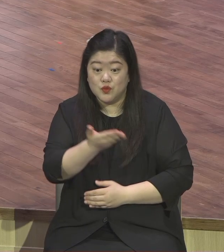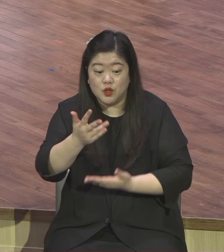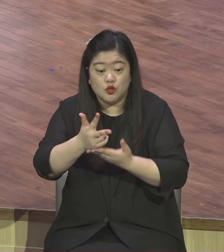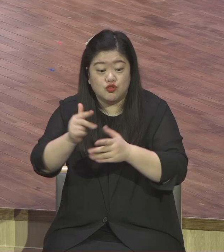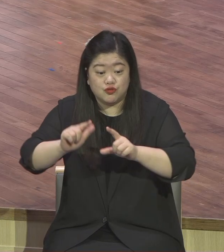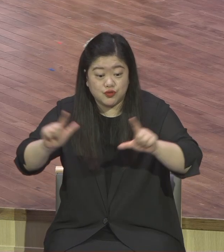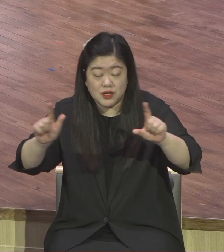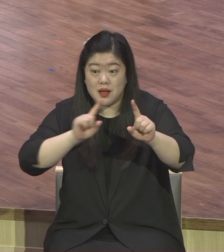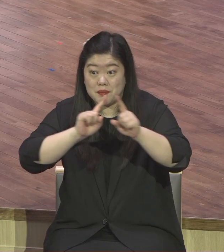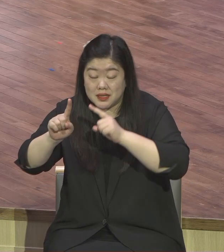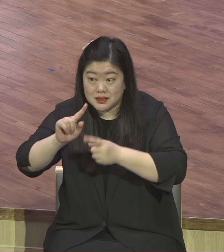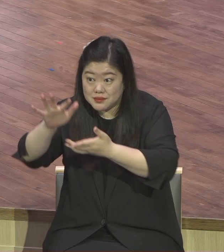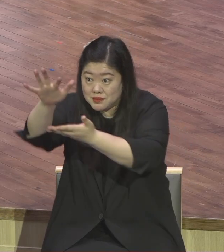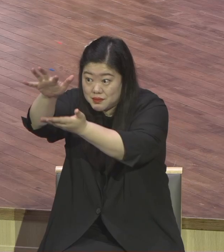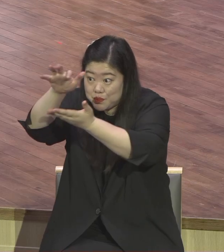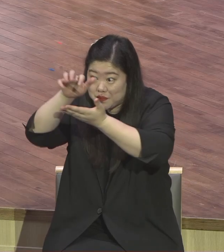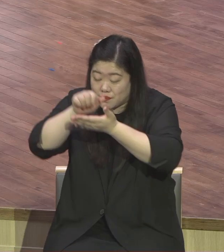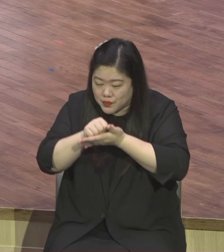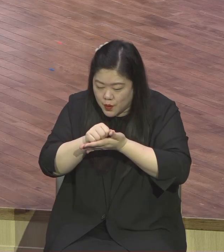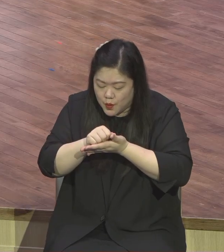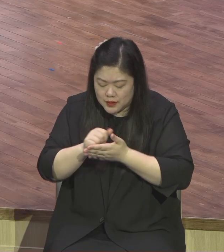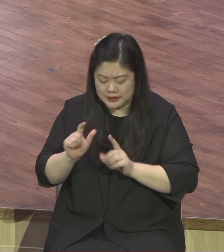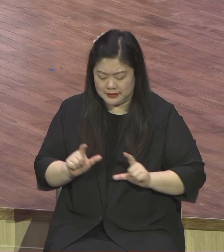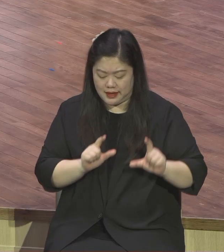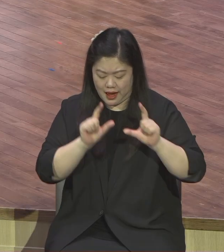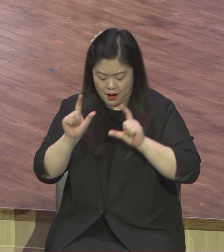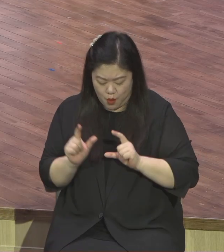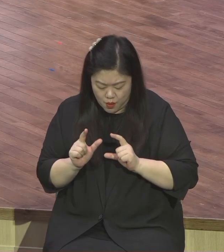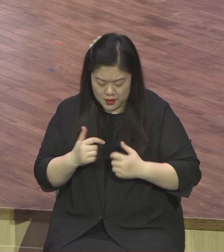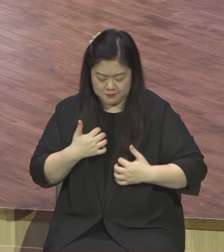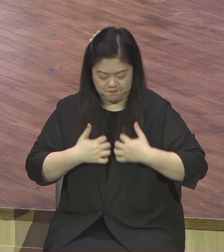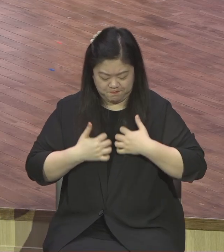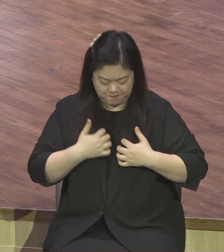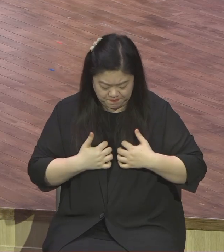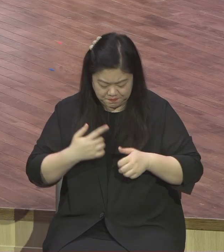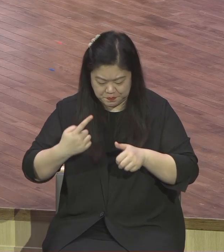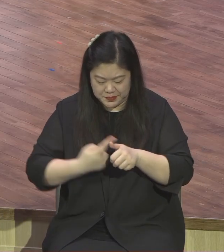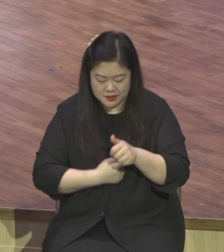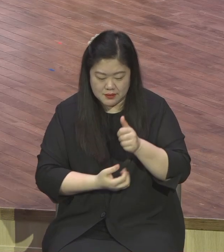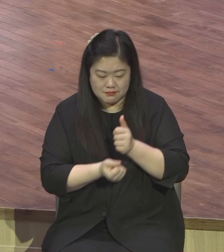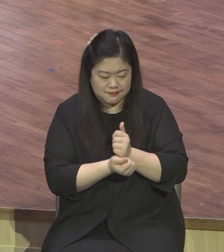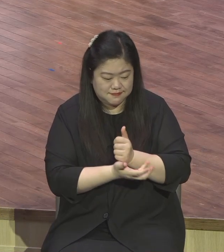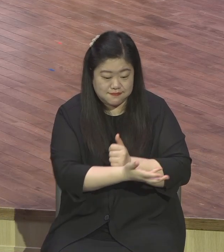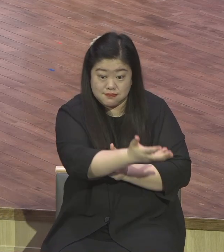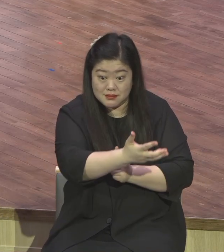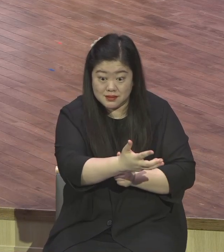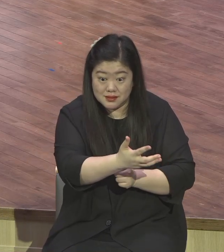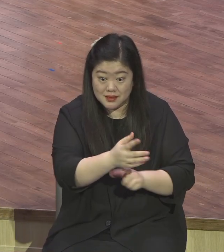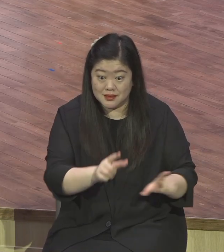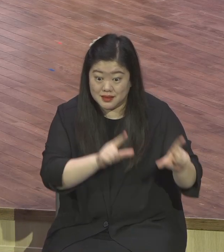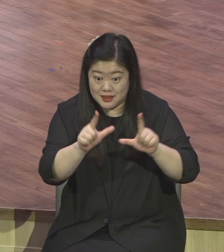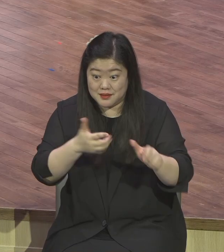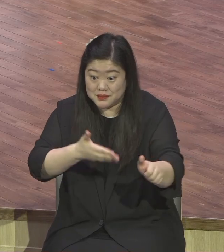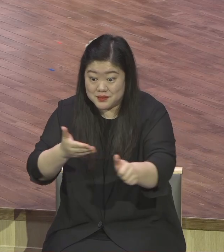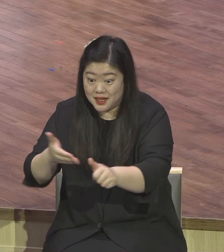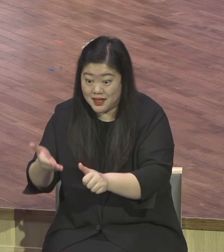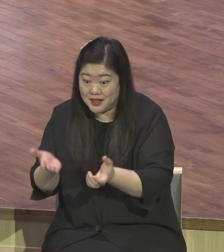적용을 하고 성경적 신앙생활 영적 영양이 피는 여러분 삶이 되기를 제공으로 축복합니다 두 번째로